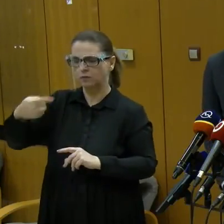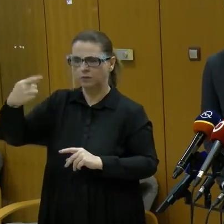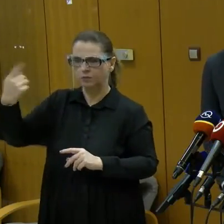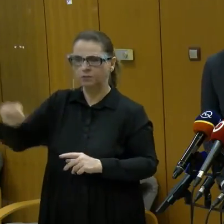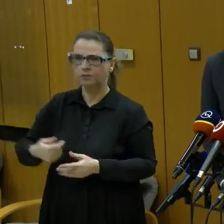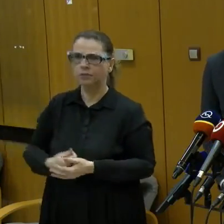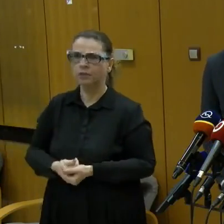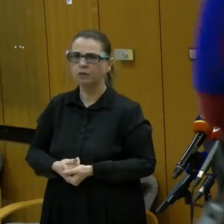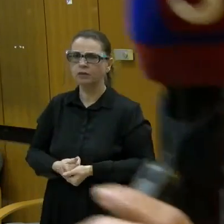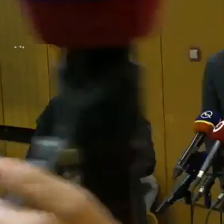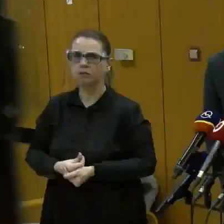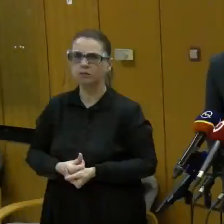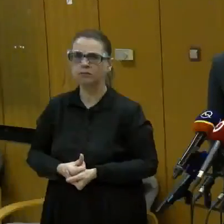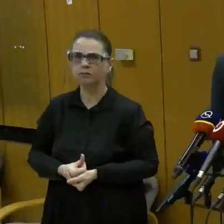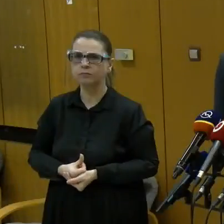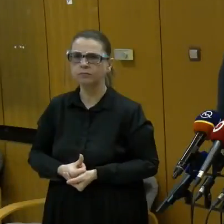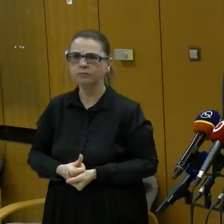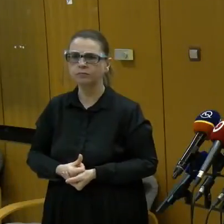Povedenia.